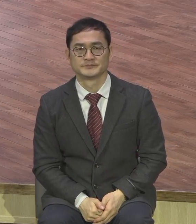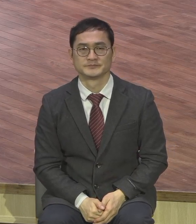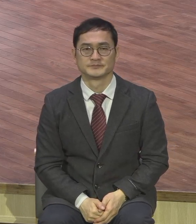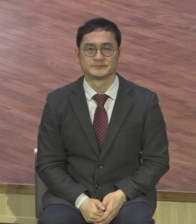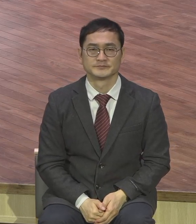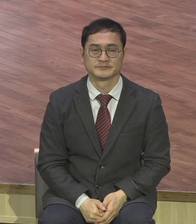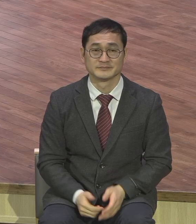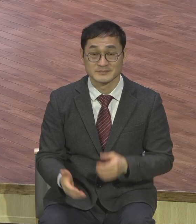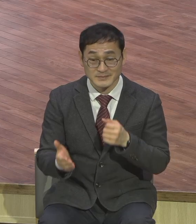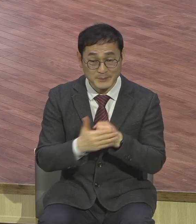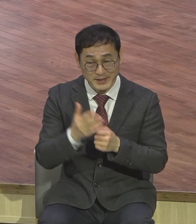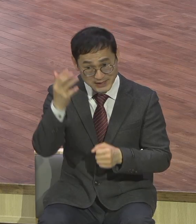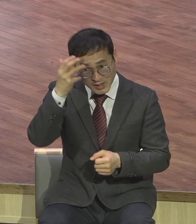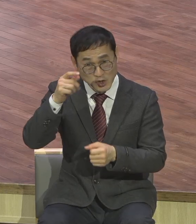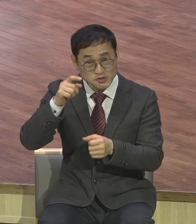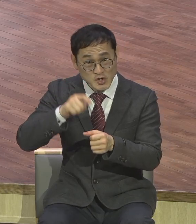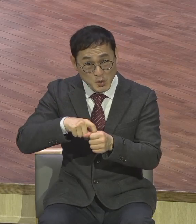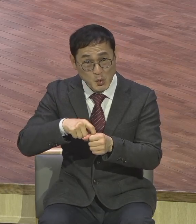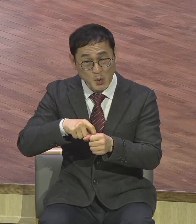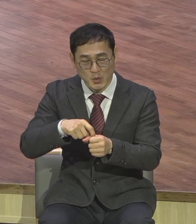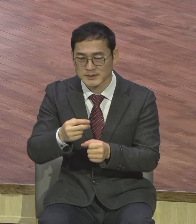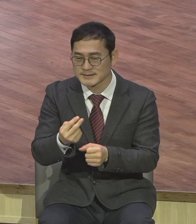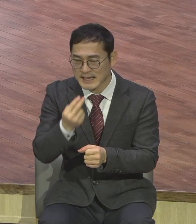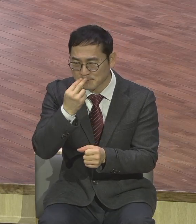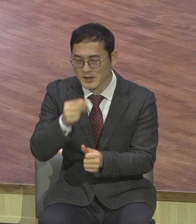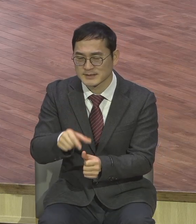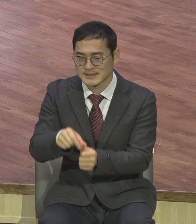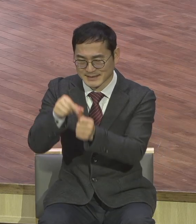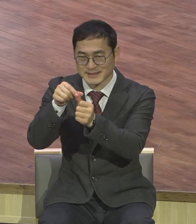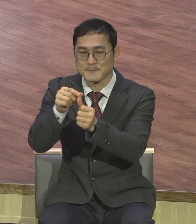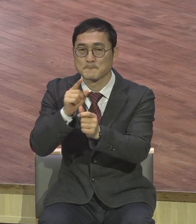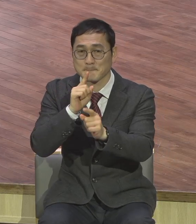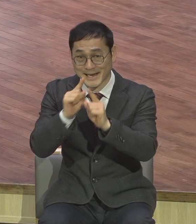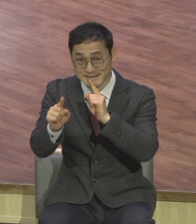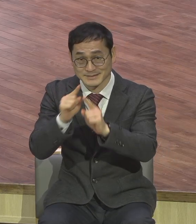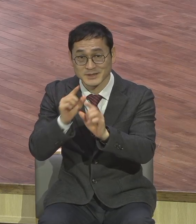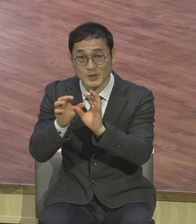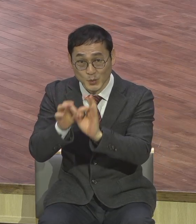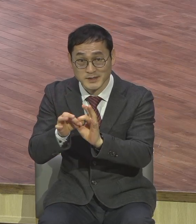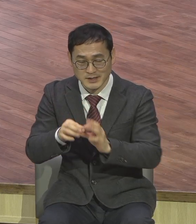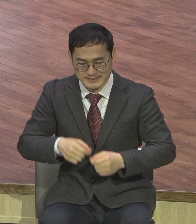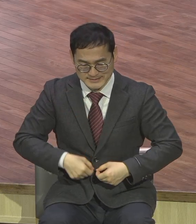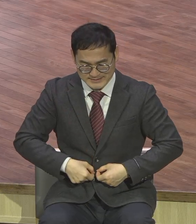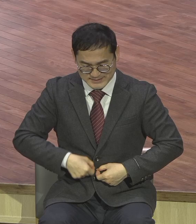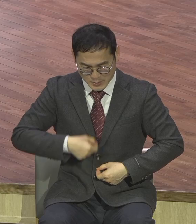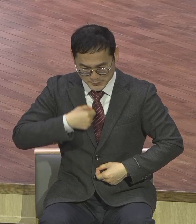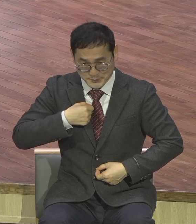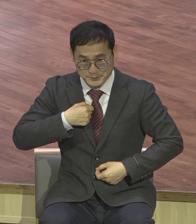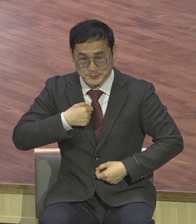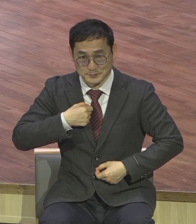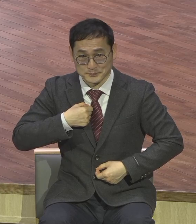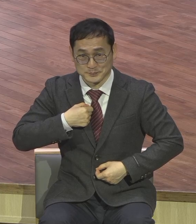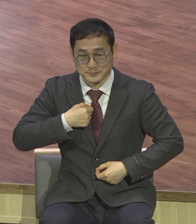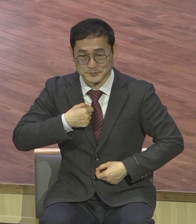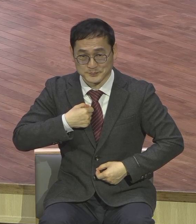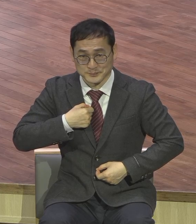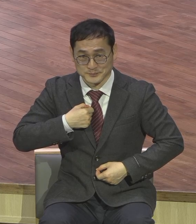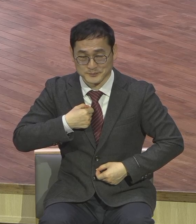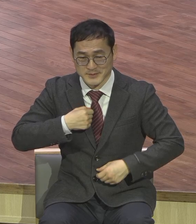생명 살리는 말씀을 통해서 어렵다함을 받은 존재로서 정거있는